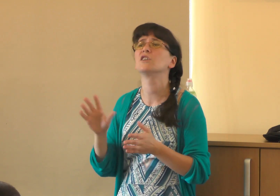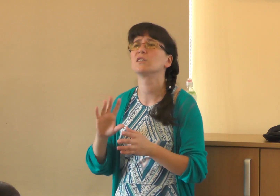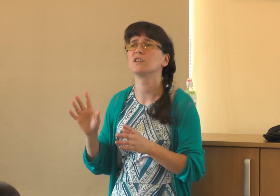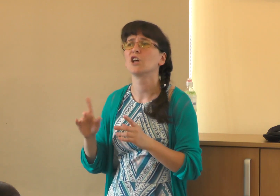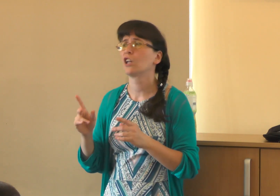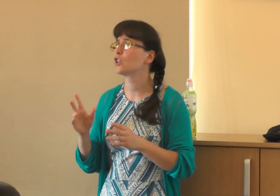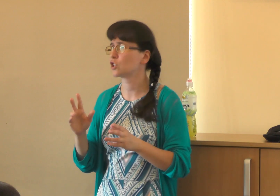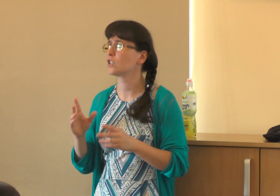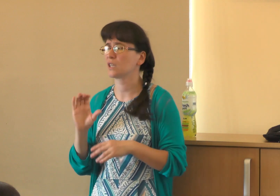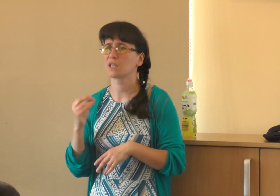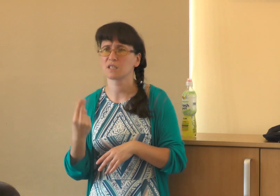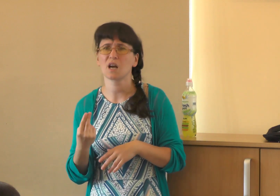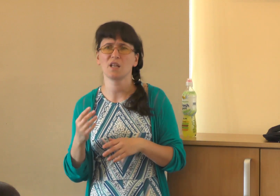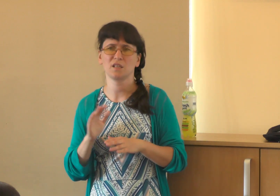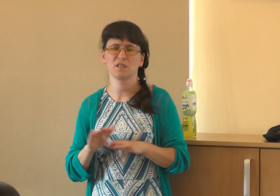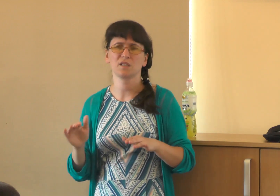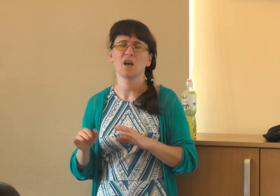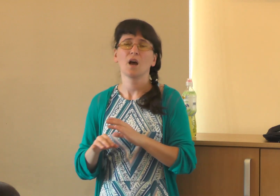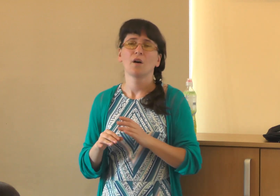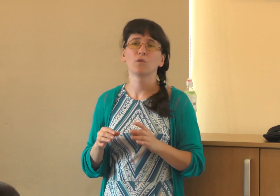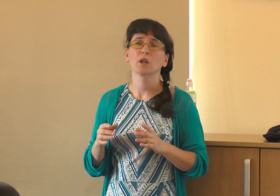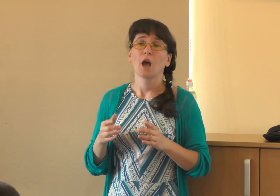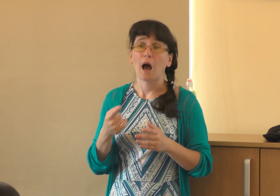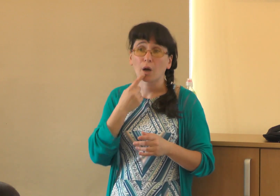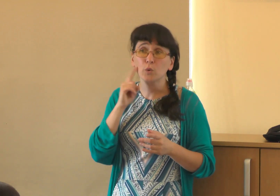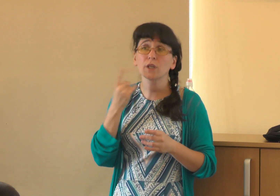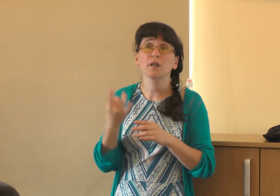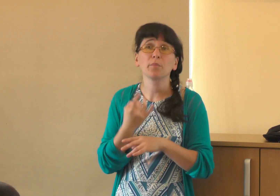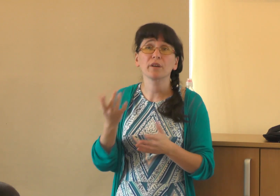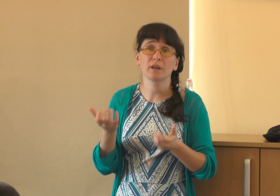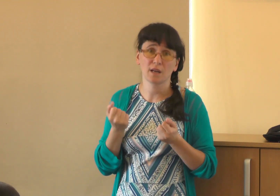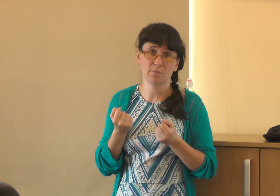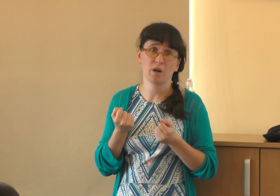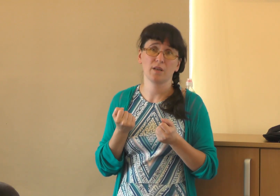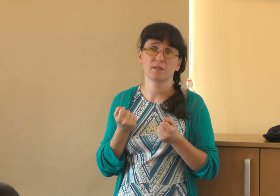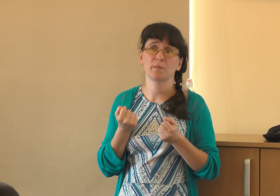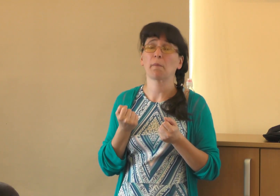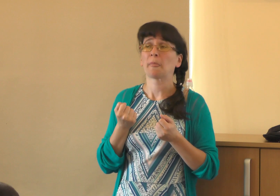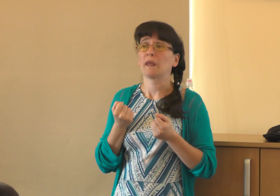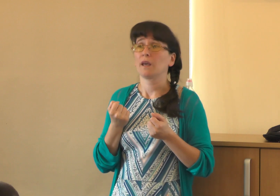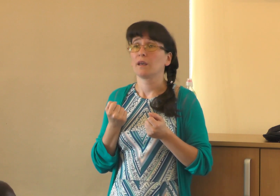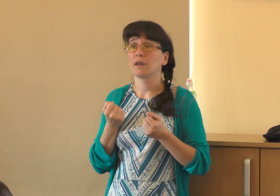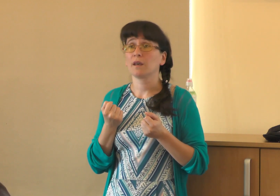лишены, да, социальные дети. А глухих, они первый раз брали в спирт, и